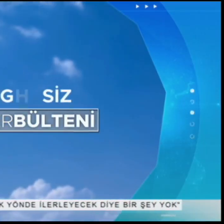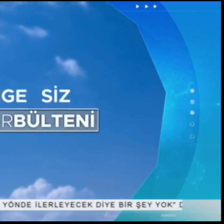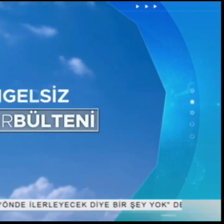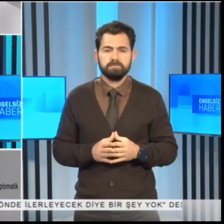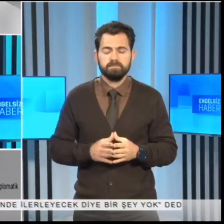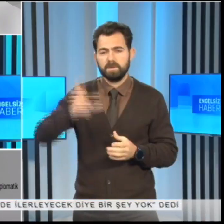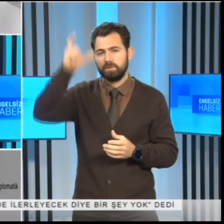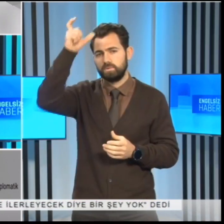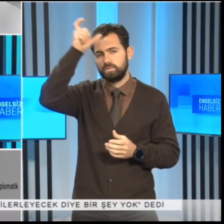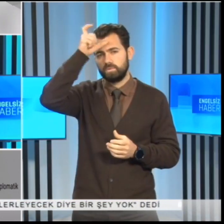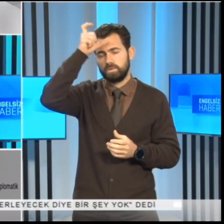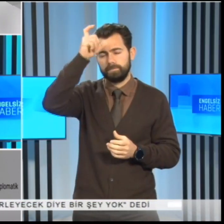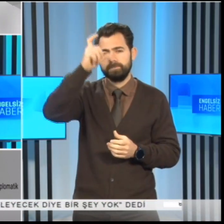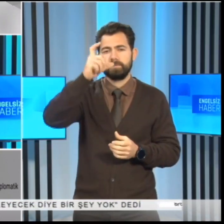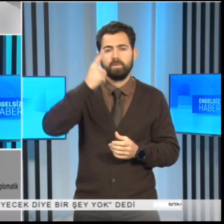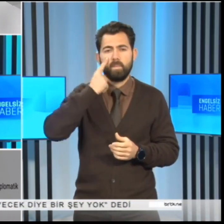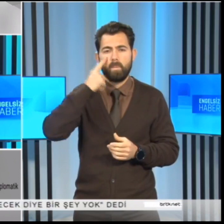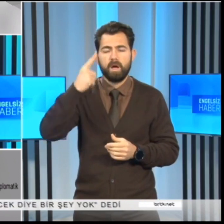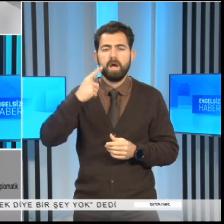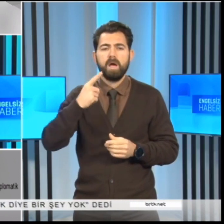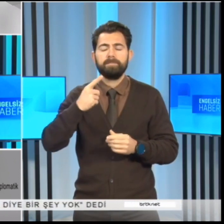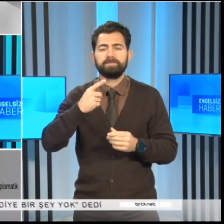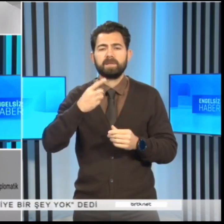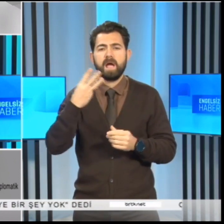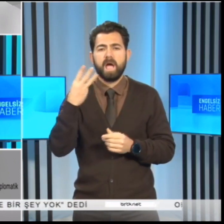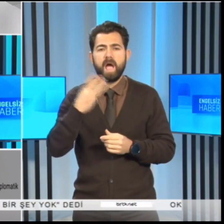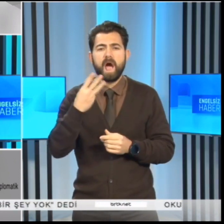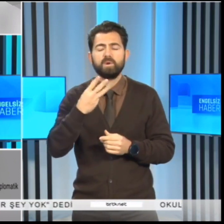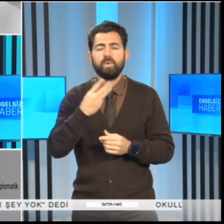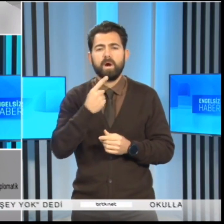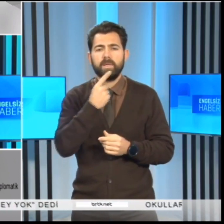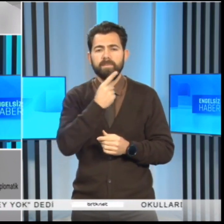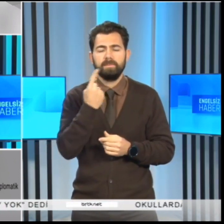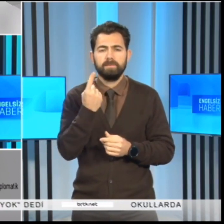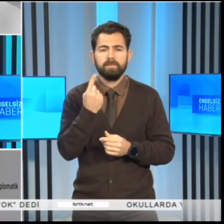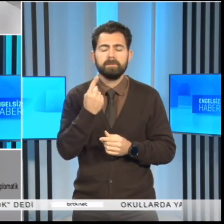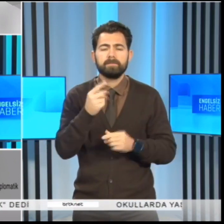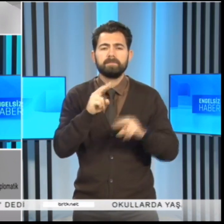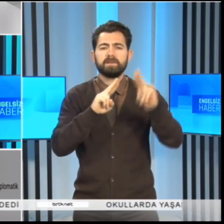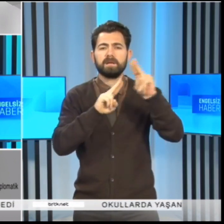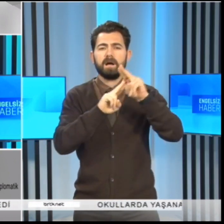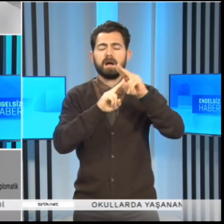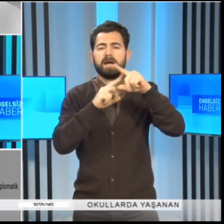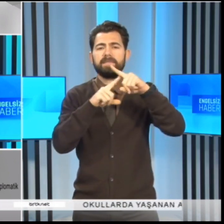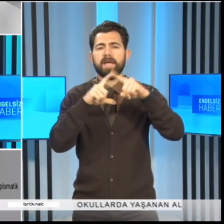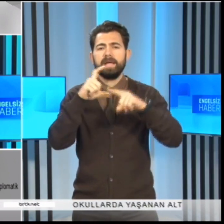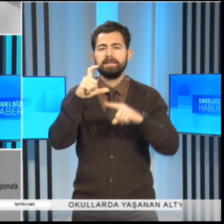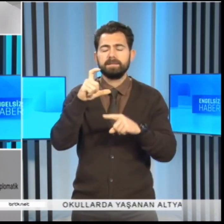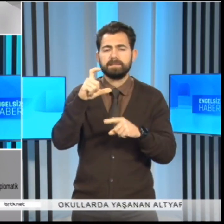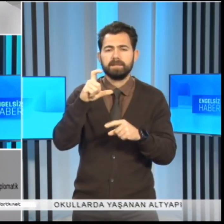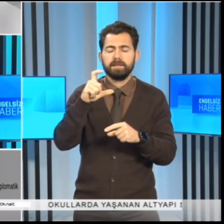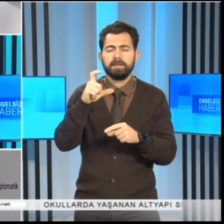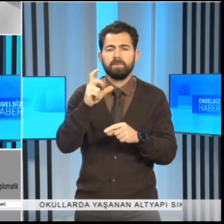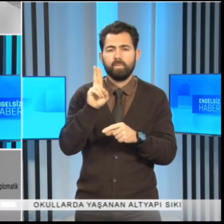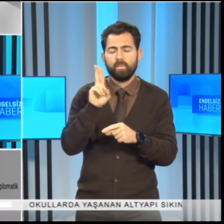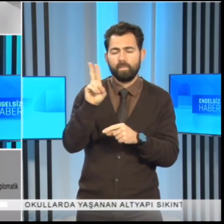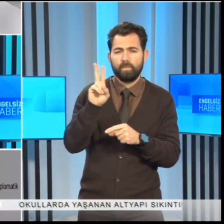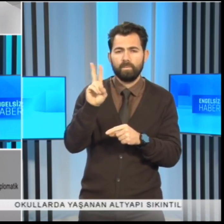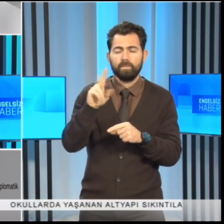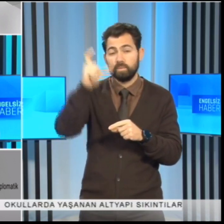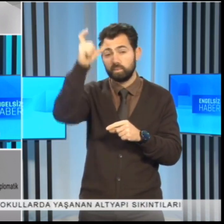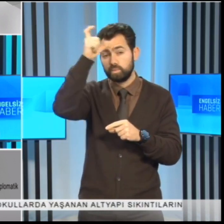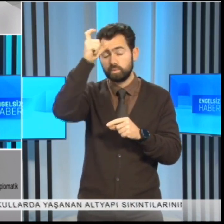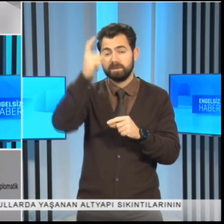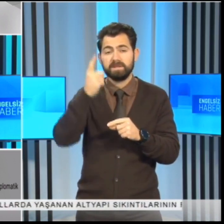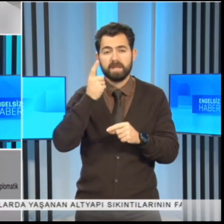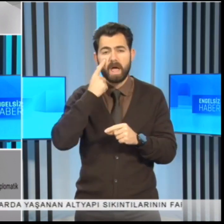Türkiye Cumhurbaşkanı Ersin Kuzey Kıbrıs Türk Cumhuriyeti'nin Türk